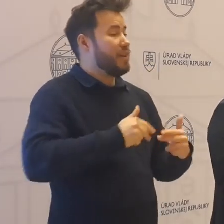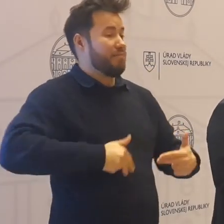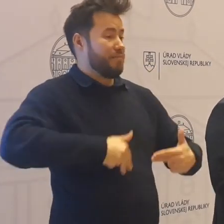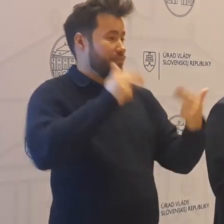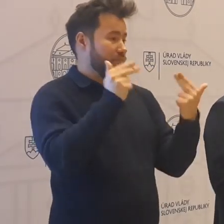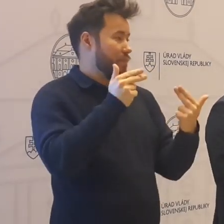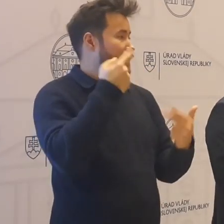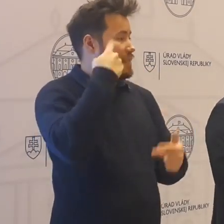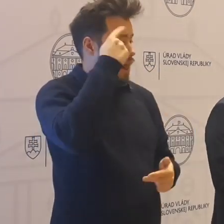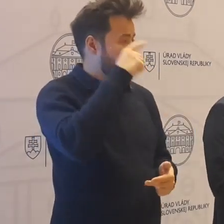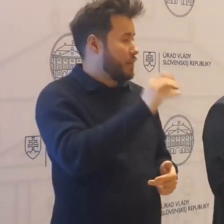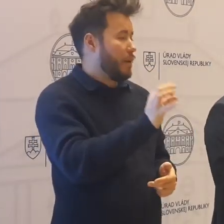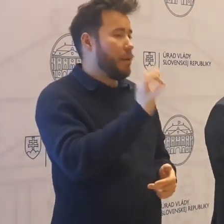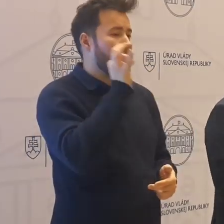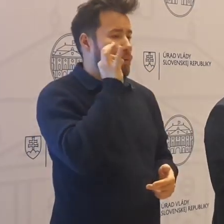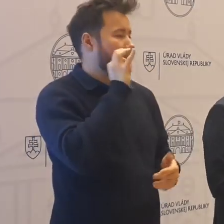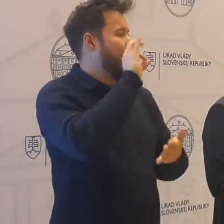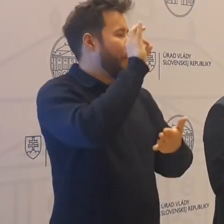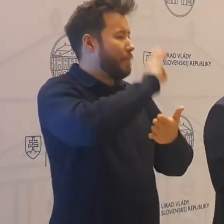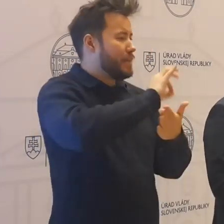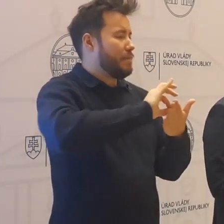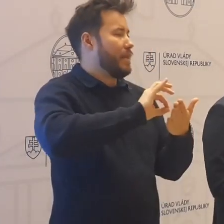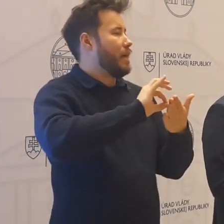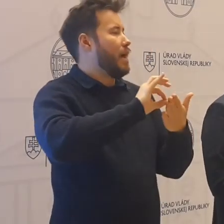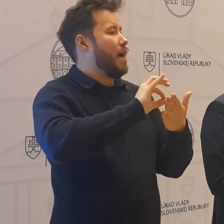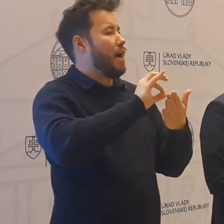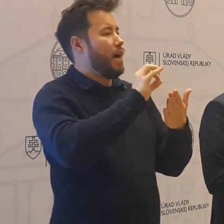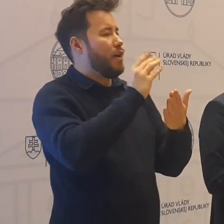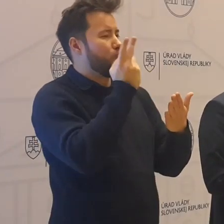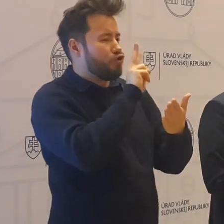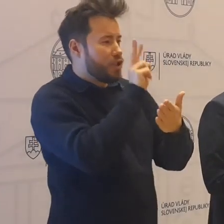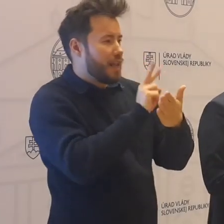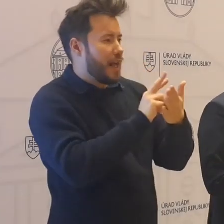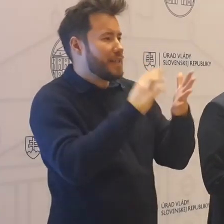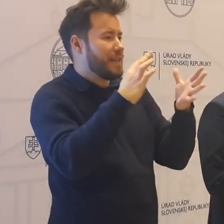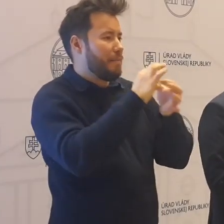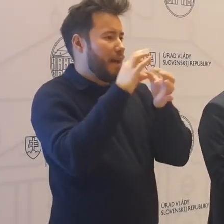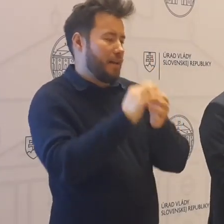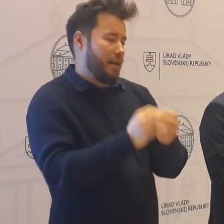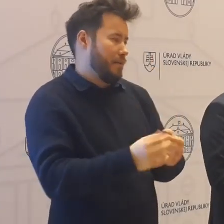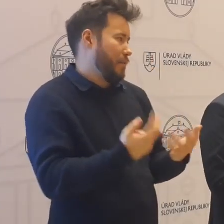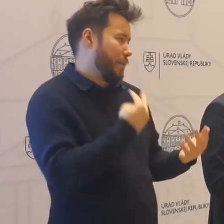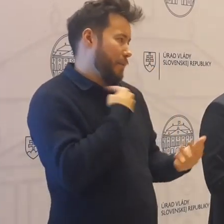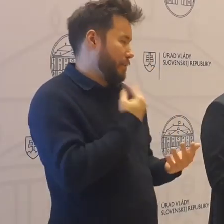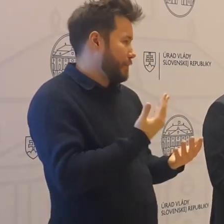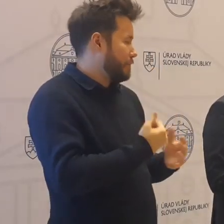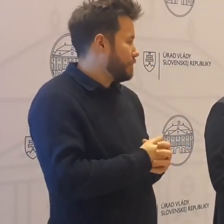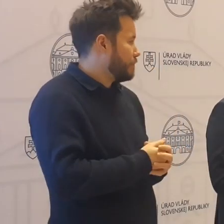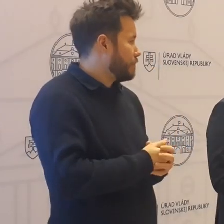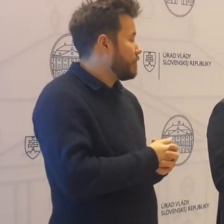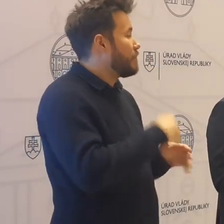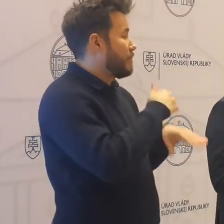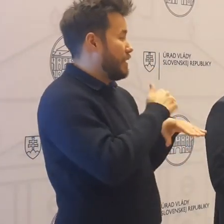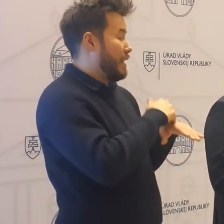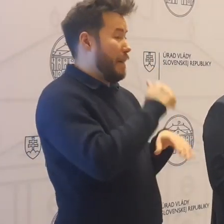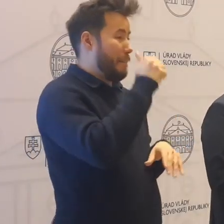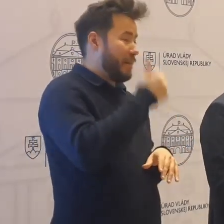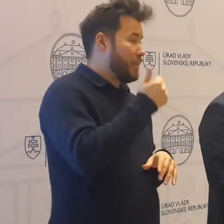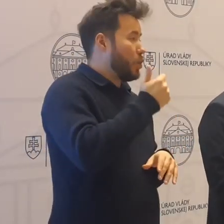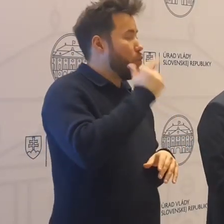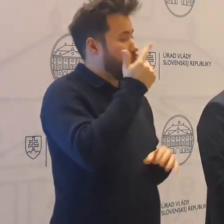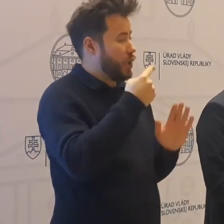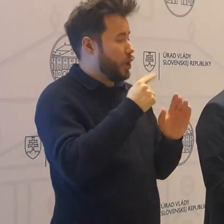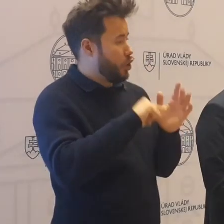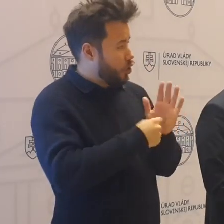učiť, či už písmená, alebo písať, alebo spájať. A vtedy prváci, druháci, ale už máte aj tretiakov a